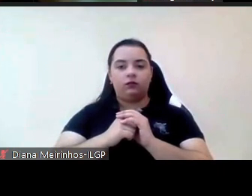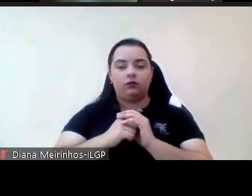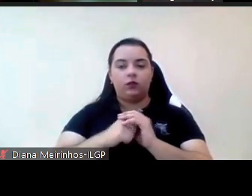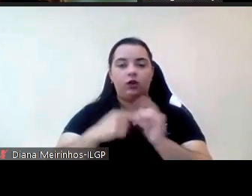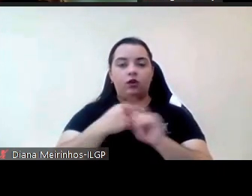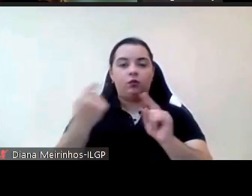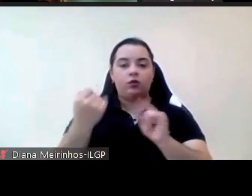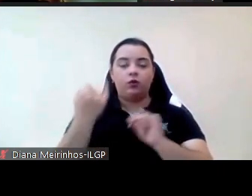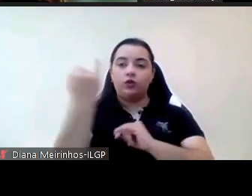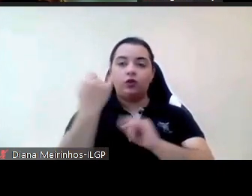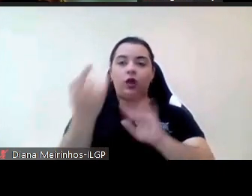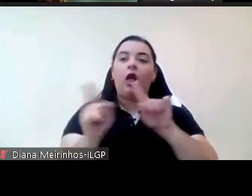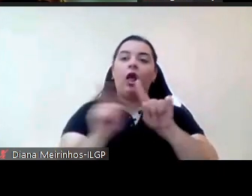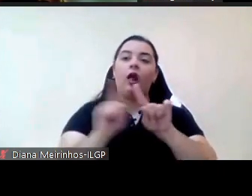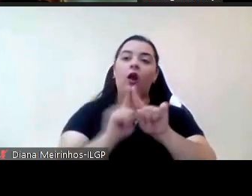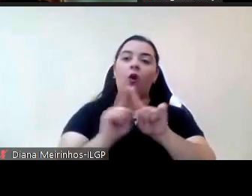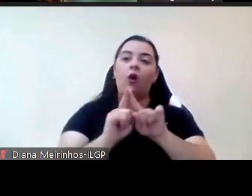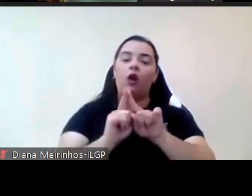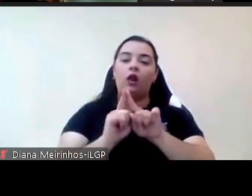recebe